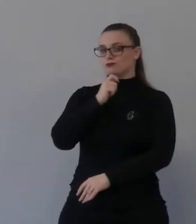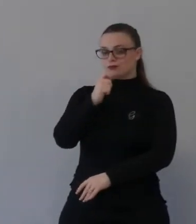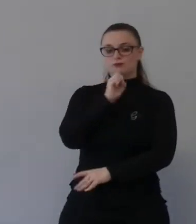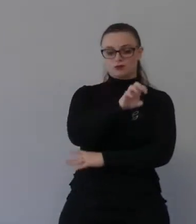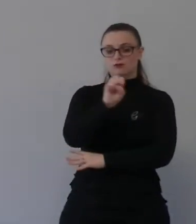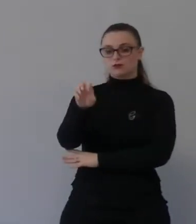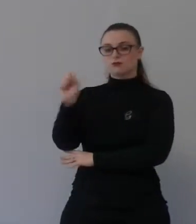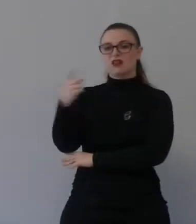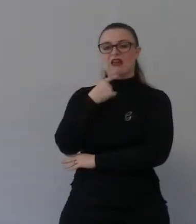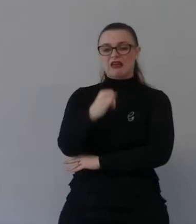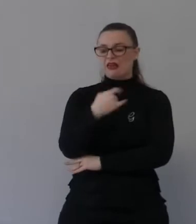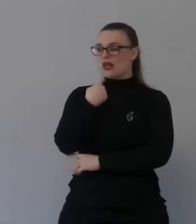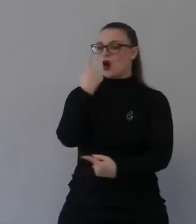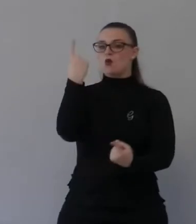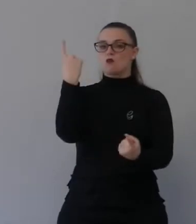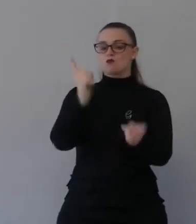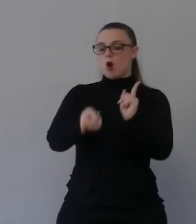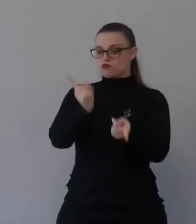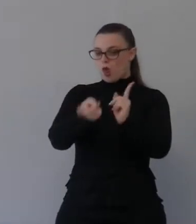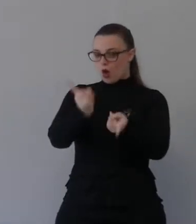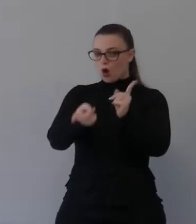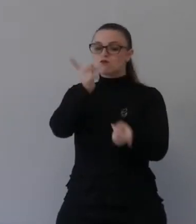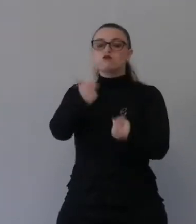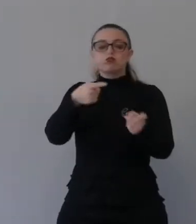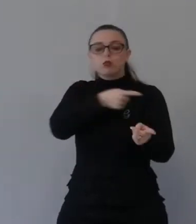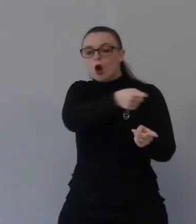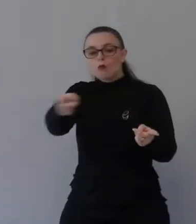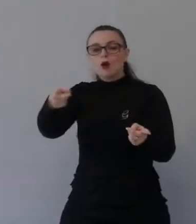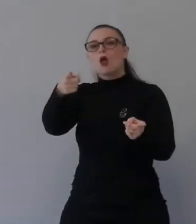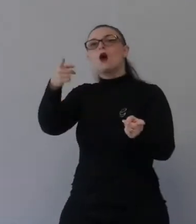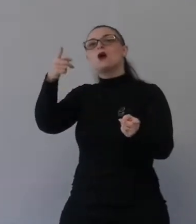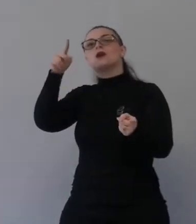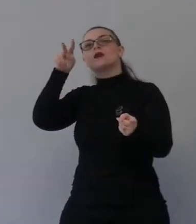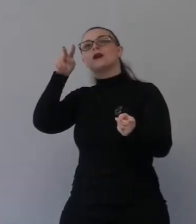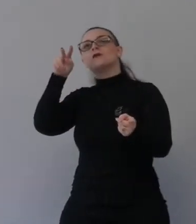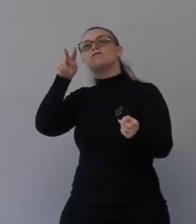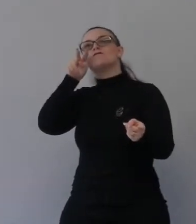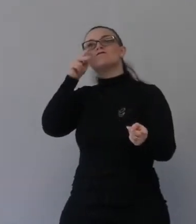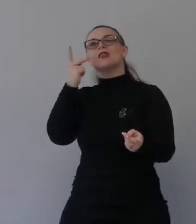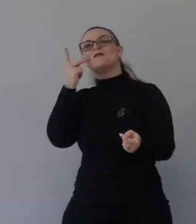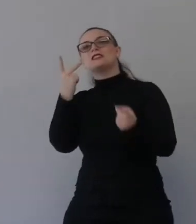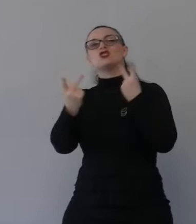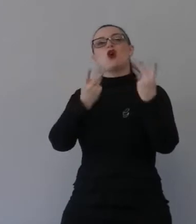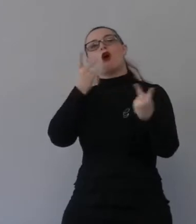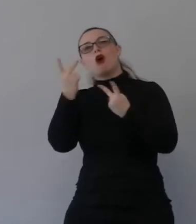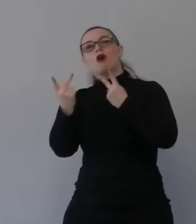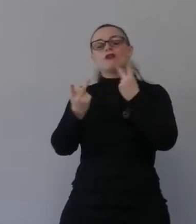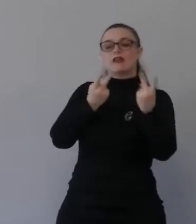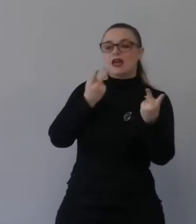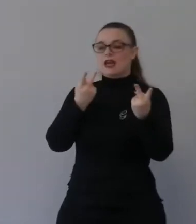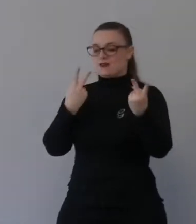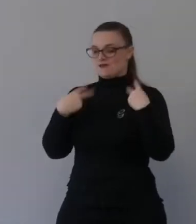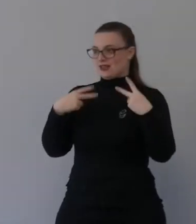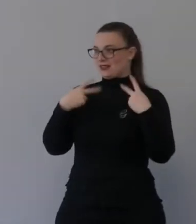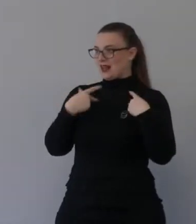che aveva perso la rotta giusta a un popolo diviso a un popolo dove c'era disparità